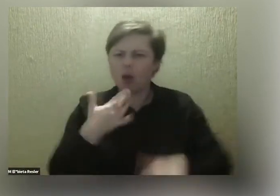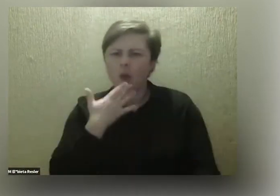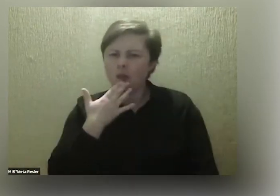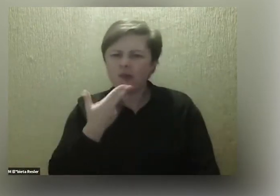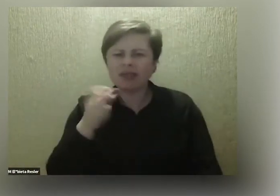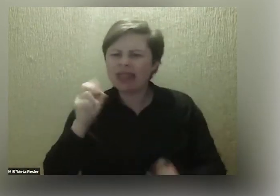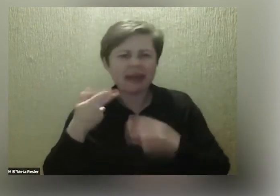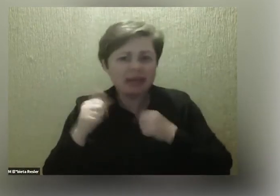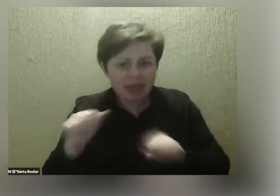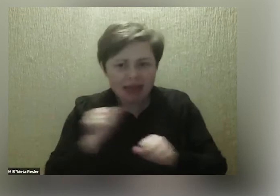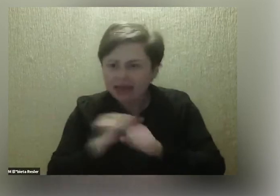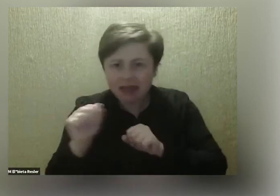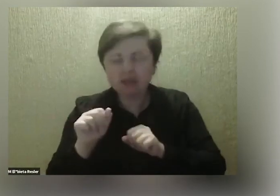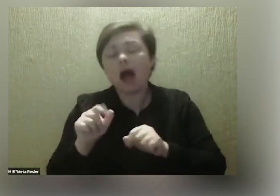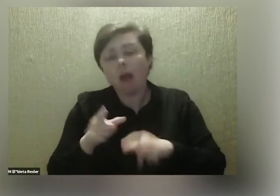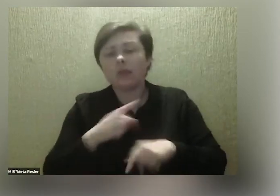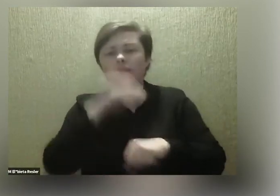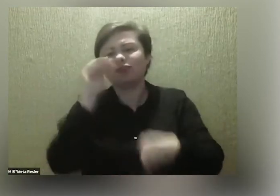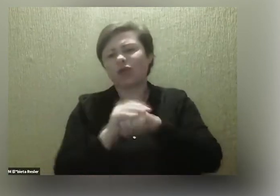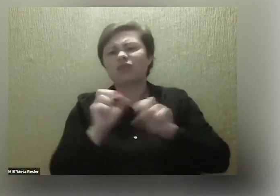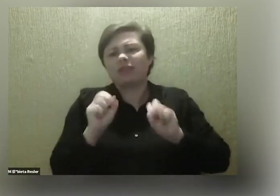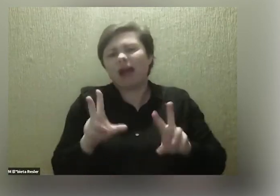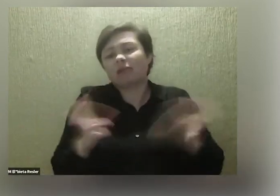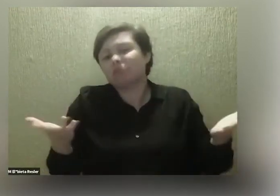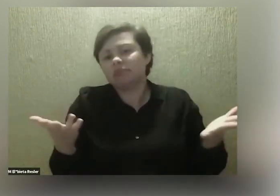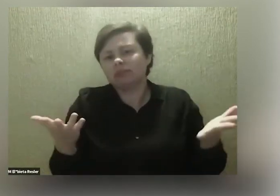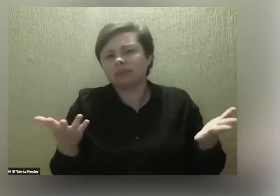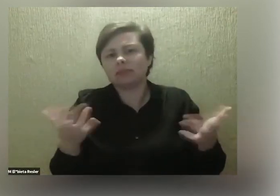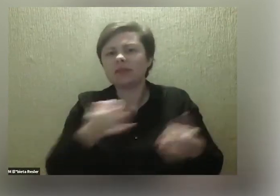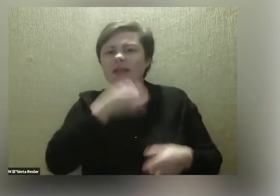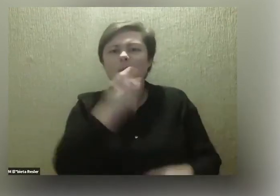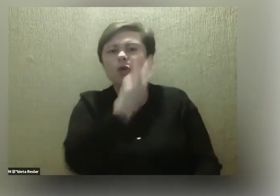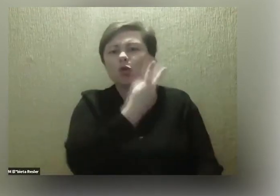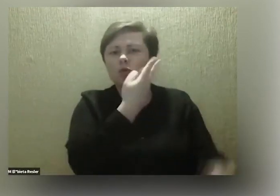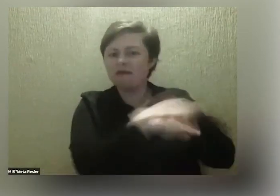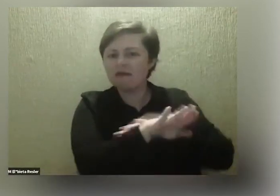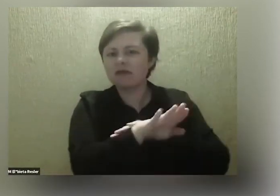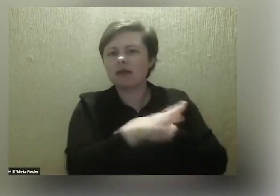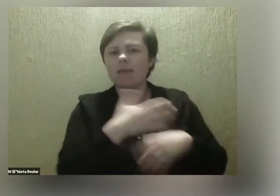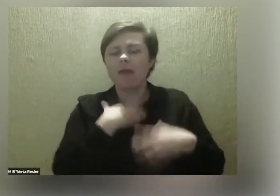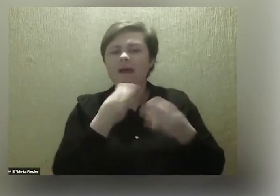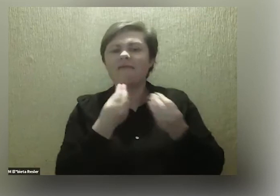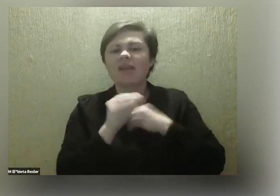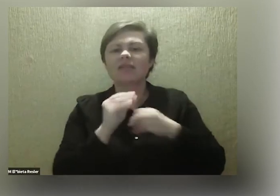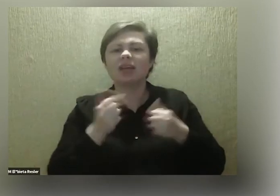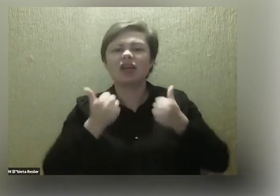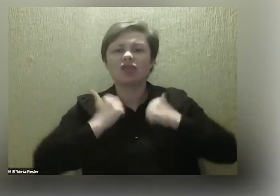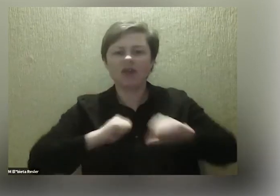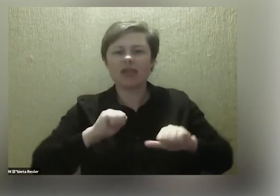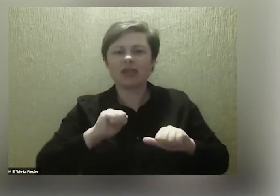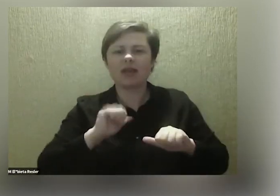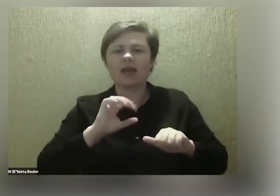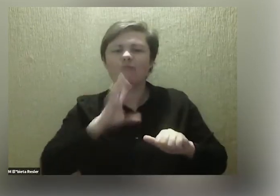tak nie jest, albo po prostu się z tym pogodzić. I myślę, że lepsze jest to drugie, bo mam po prostu więcej świętego spokoju w głowie i